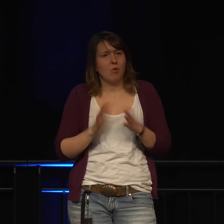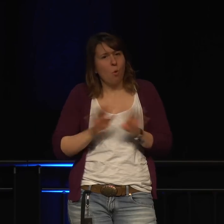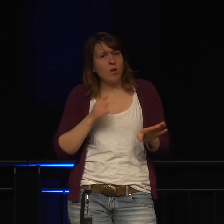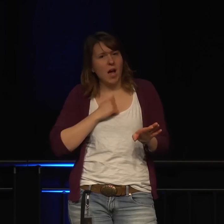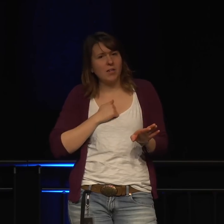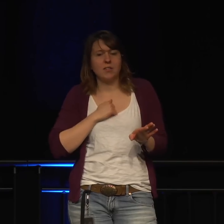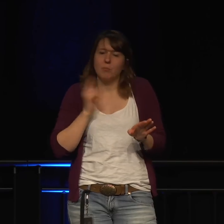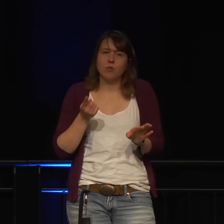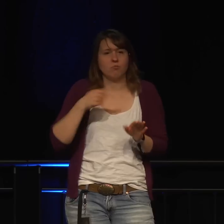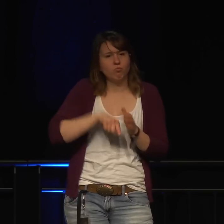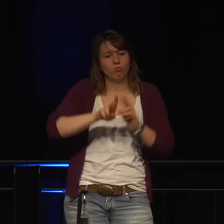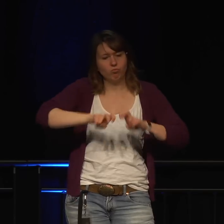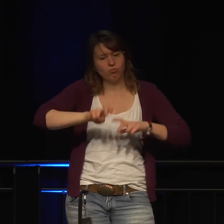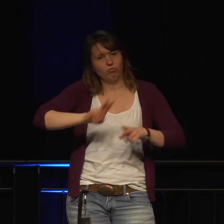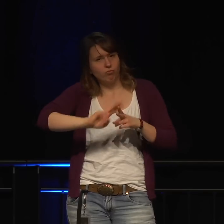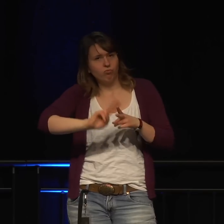ohne irgendwelche Angst.